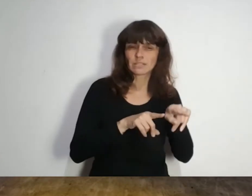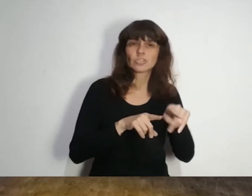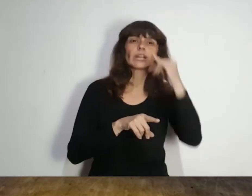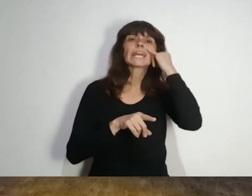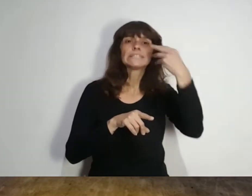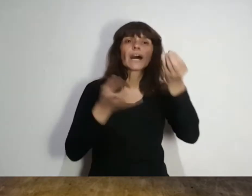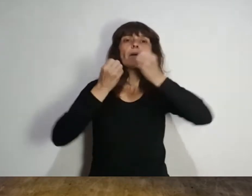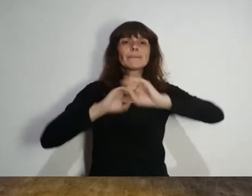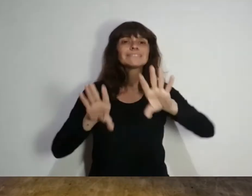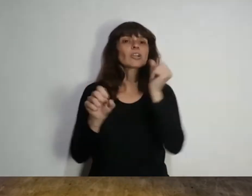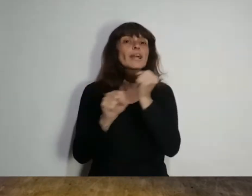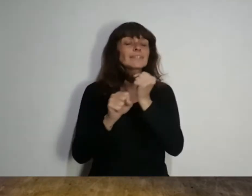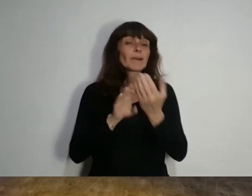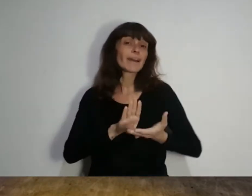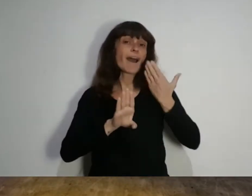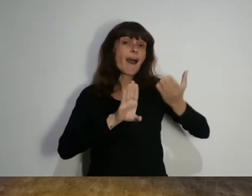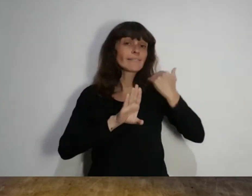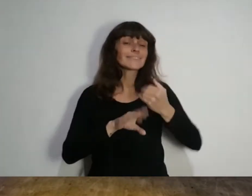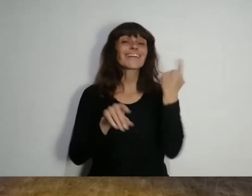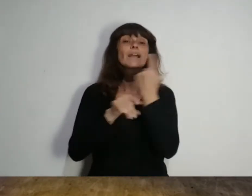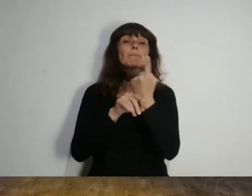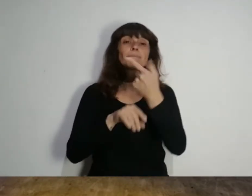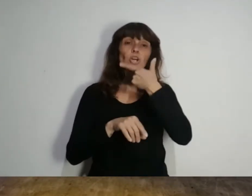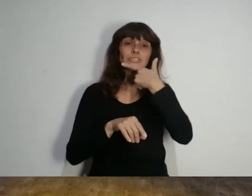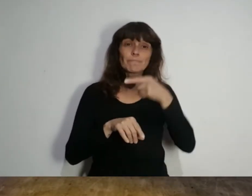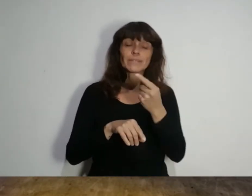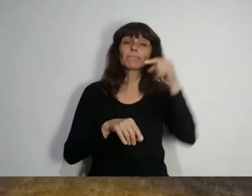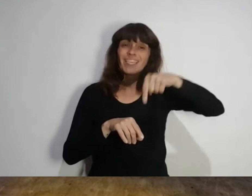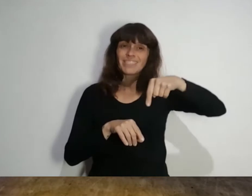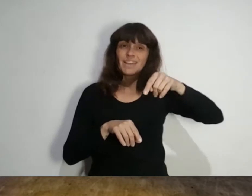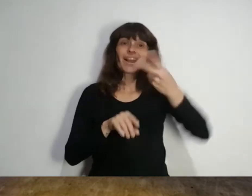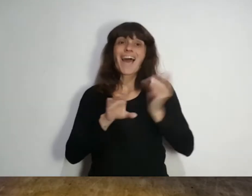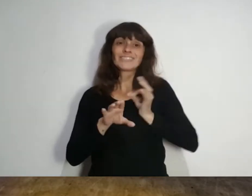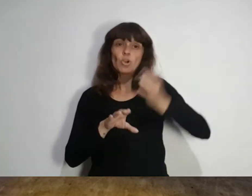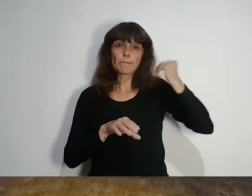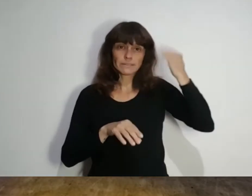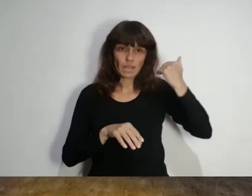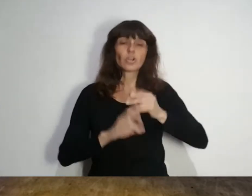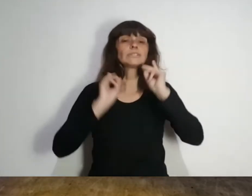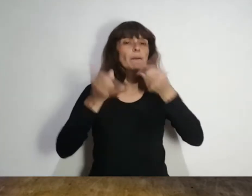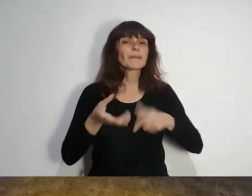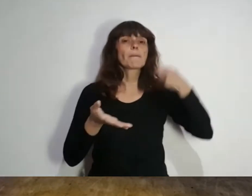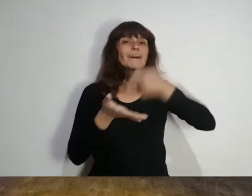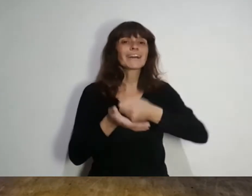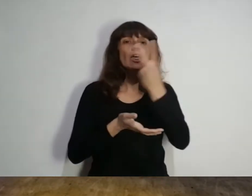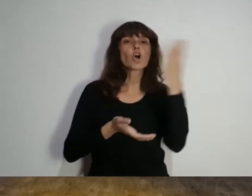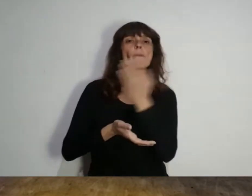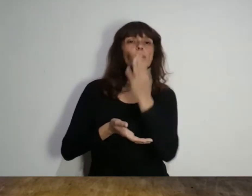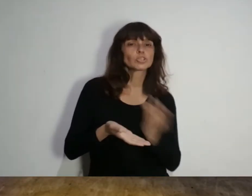trabajadores que hayan ingresado a trabajar antes del 1 de septiembre de 2020. También se pagará un 2